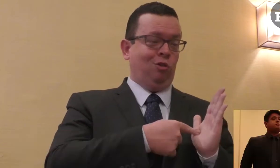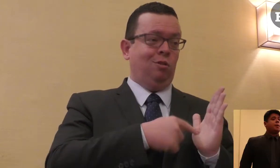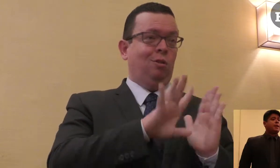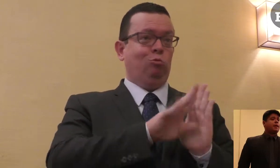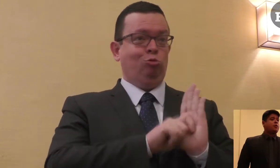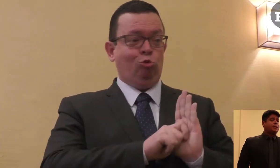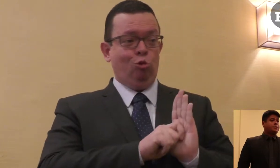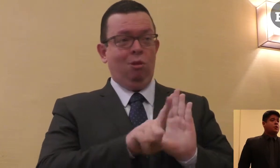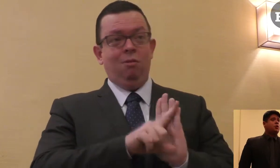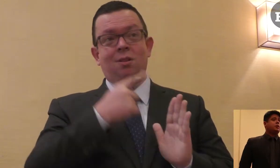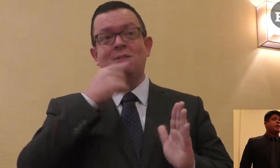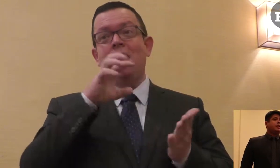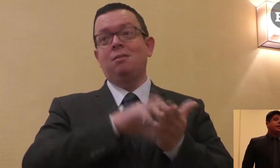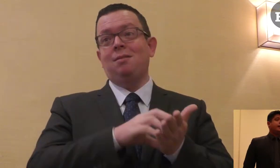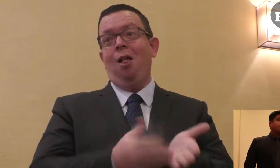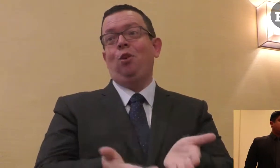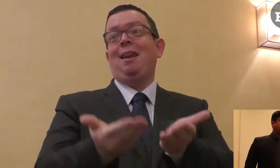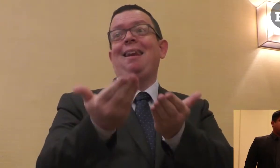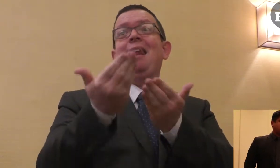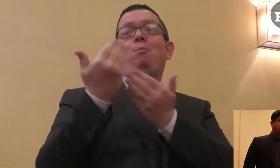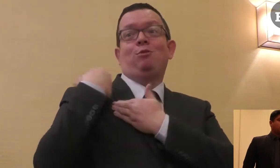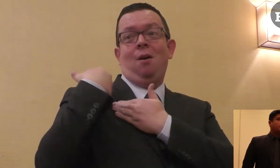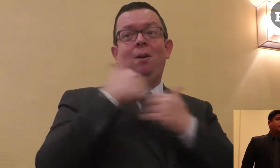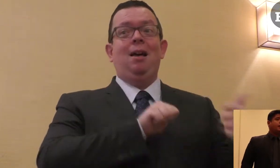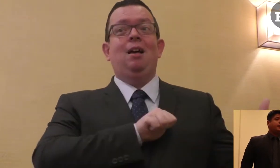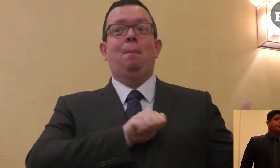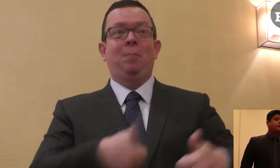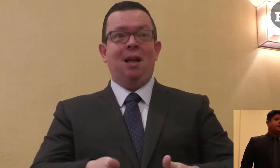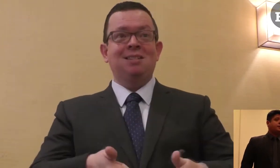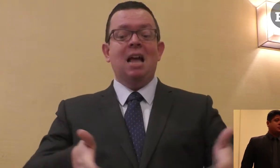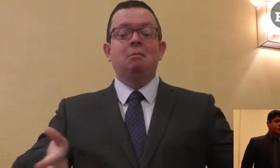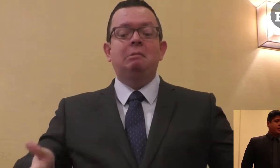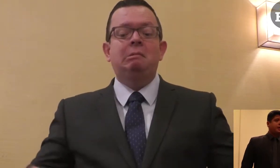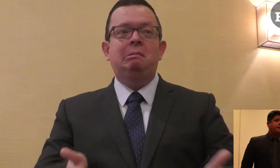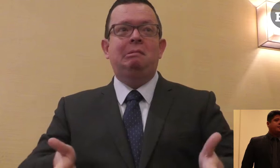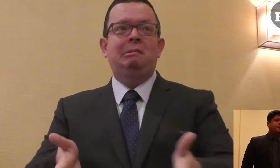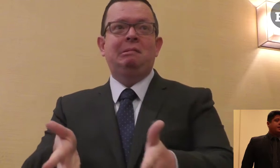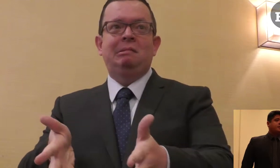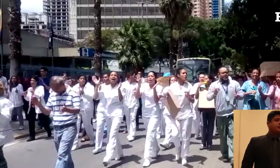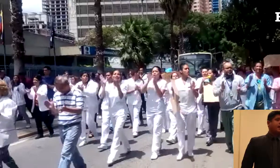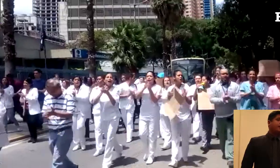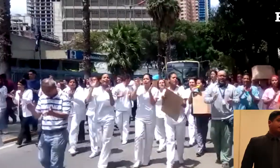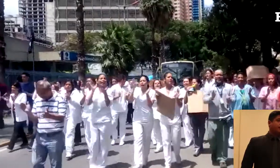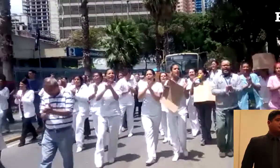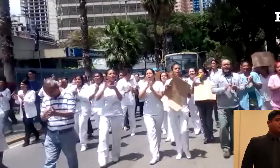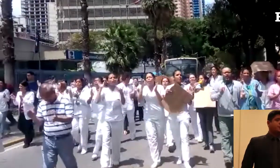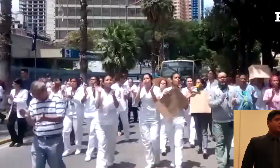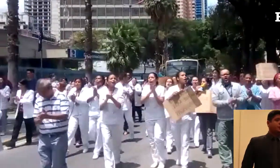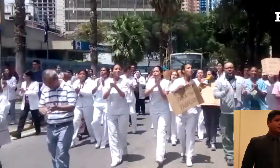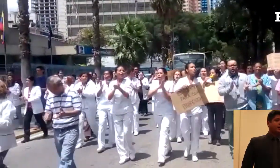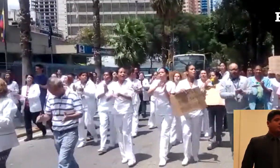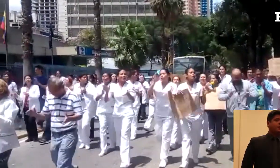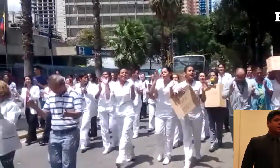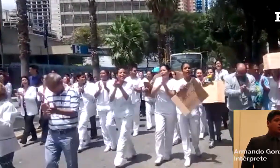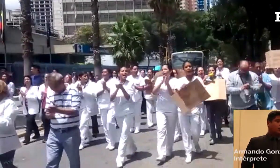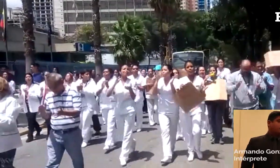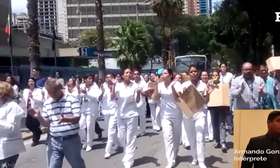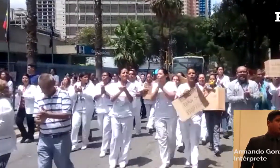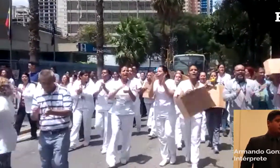Bien, la Convención, la Constitución establece responsabilidades. Dice que el Estado en sus diversos niveles, incluyendo el poder